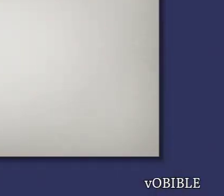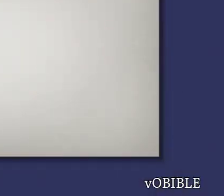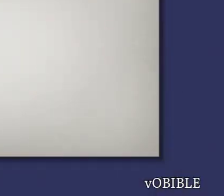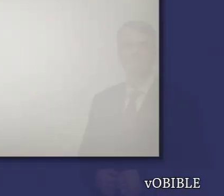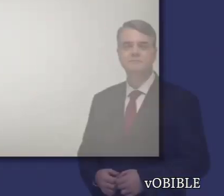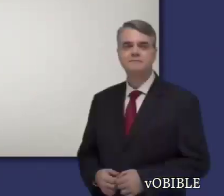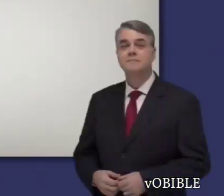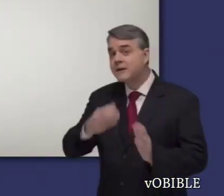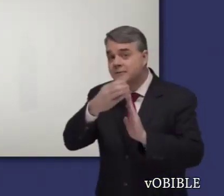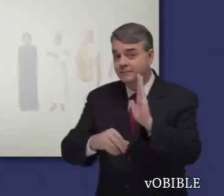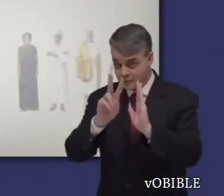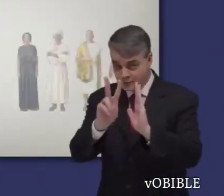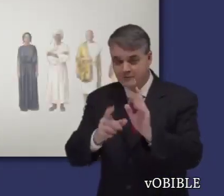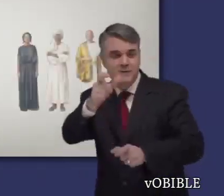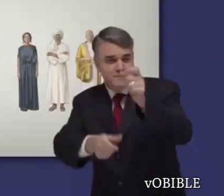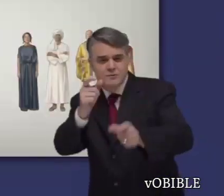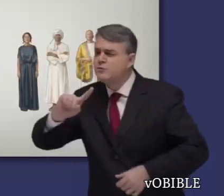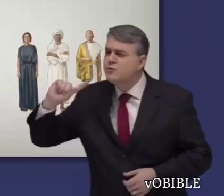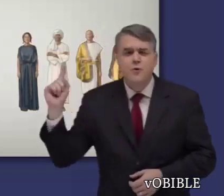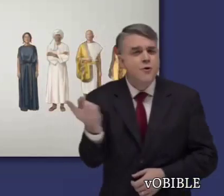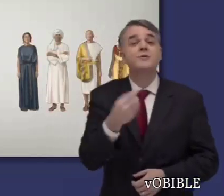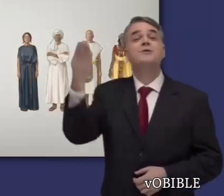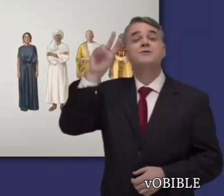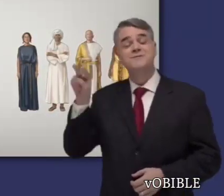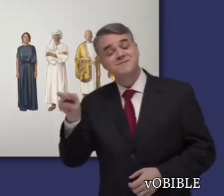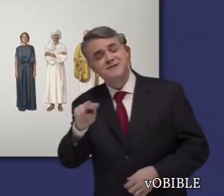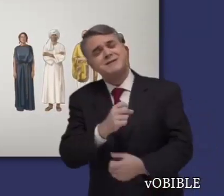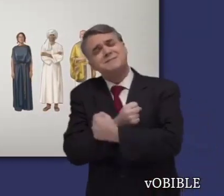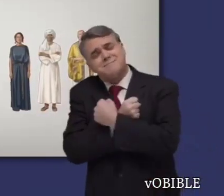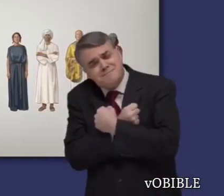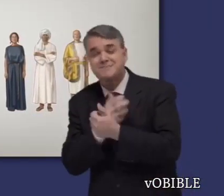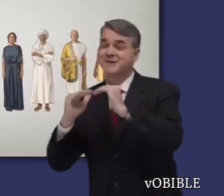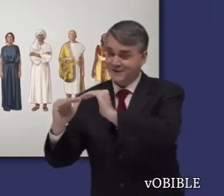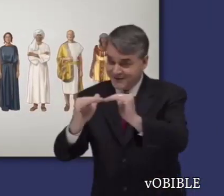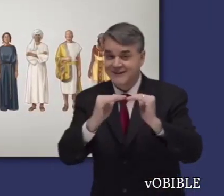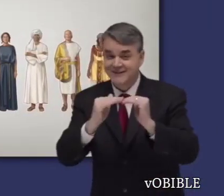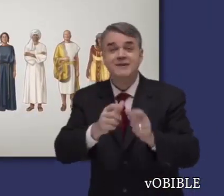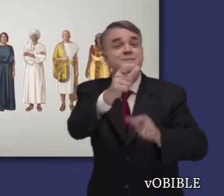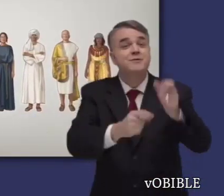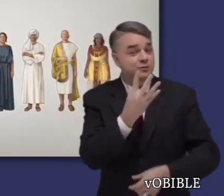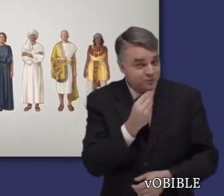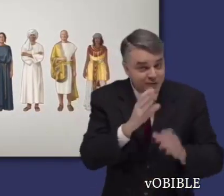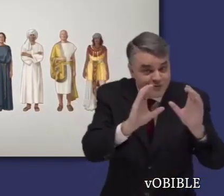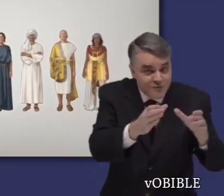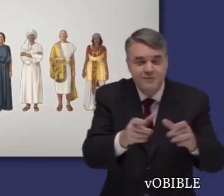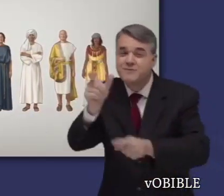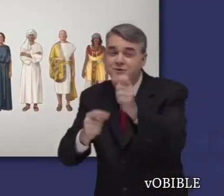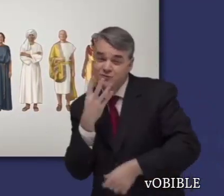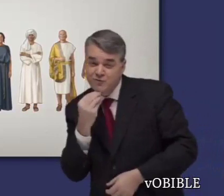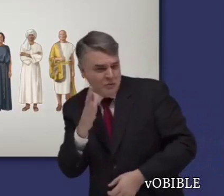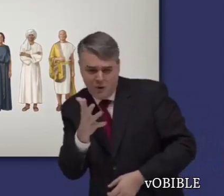En el capítulo 2, Pablo destaca la imparcialidad de Dios. Tanto los judíos como los gentiles serán